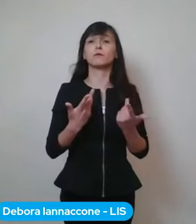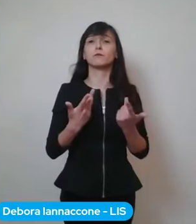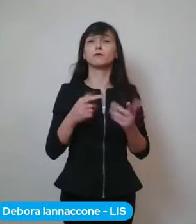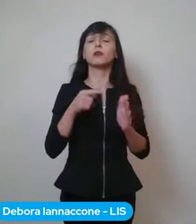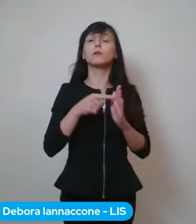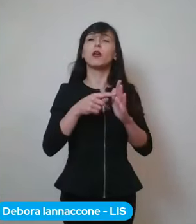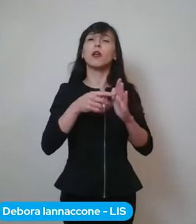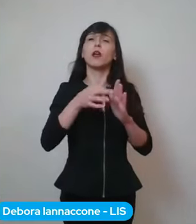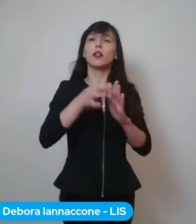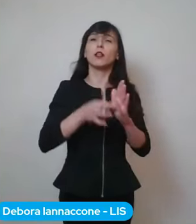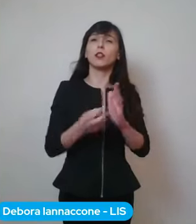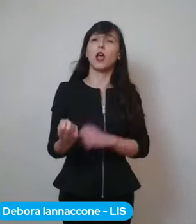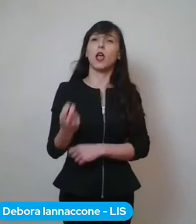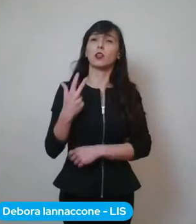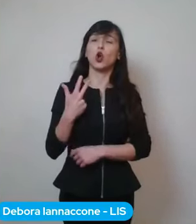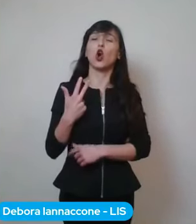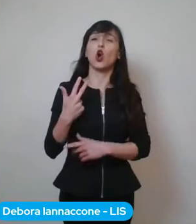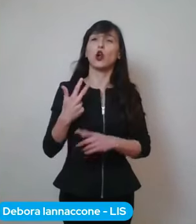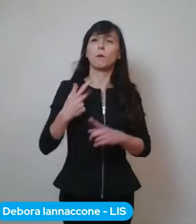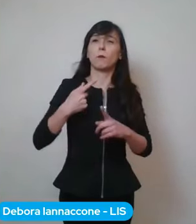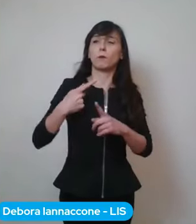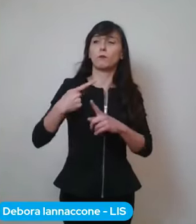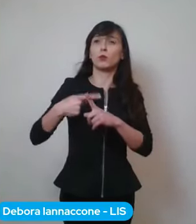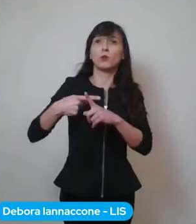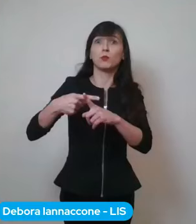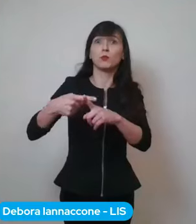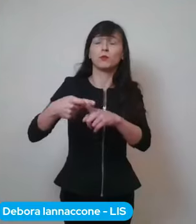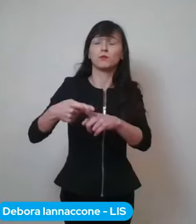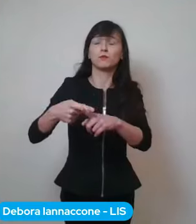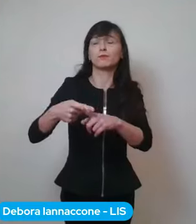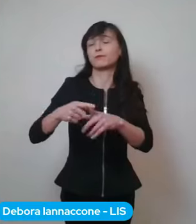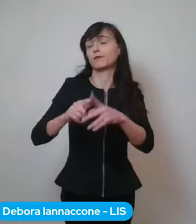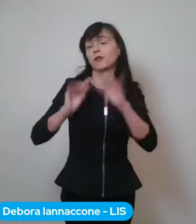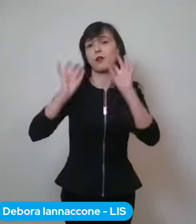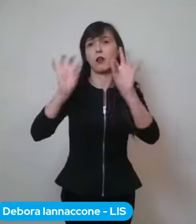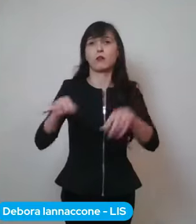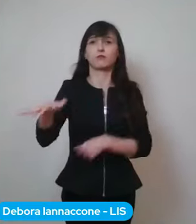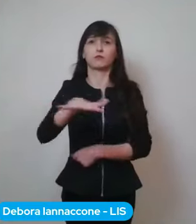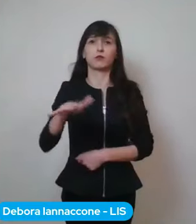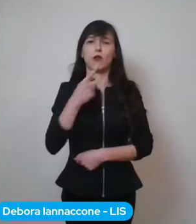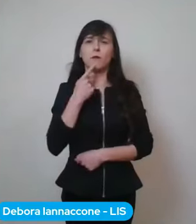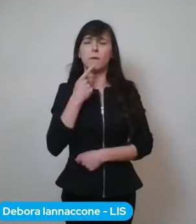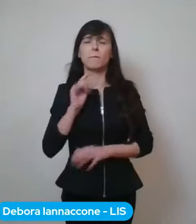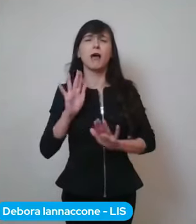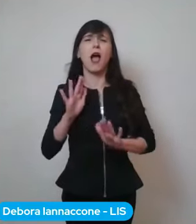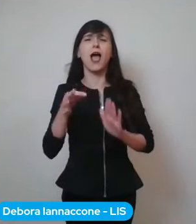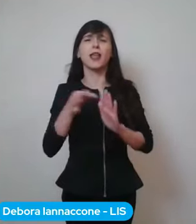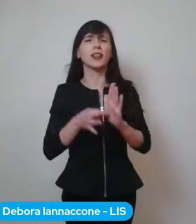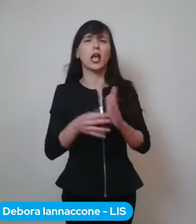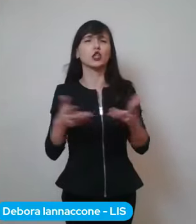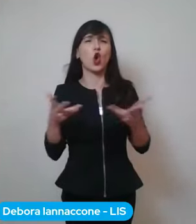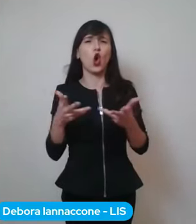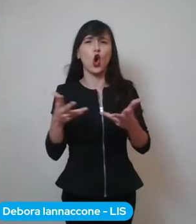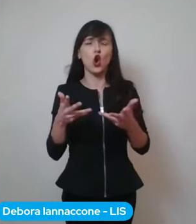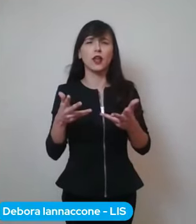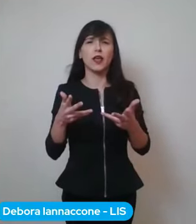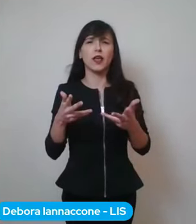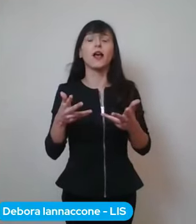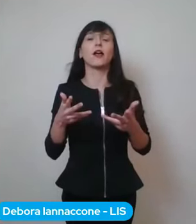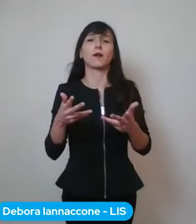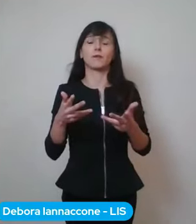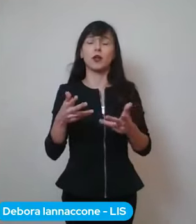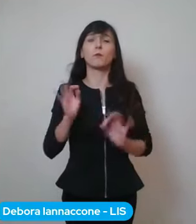nella fascia cosiddetta rossa. Quali sono questi indicatori? L'indicatore è innanzitutto il valore